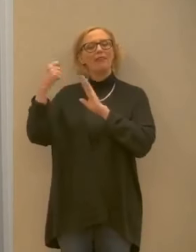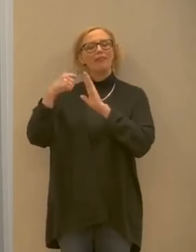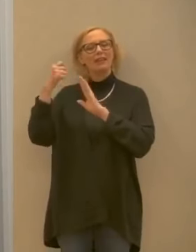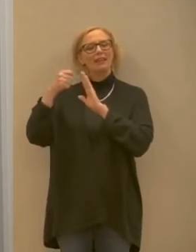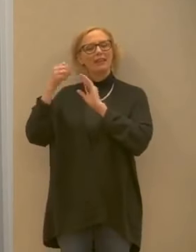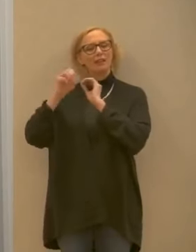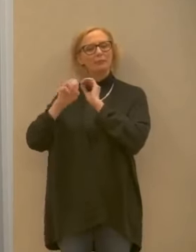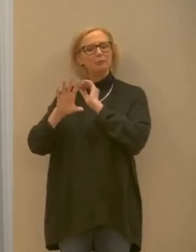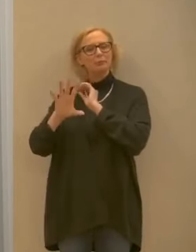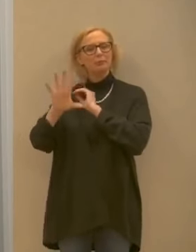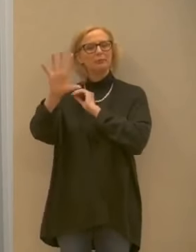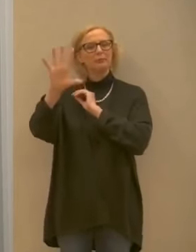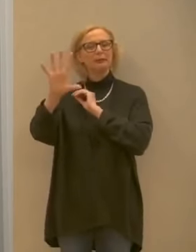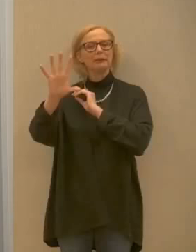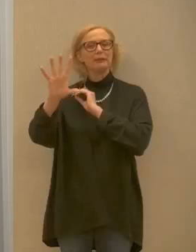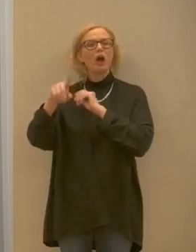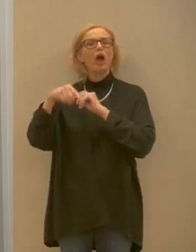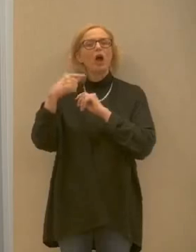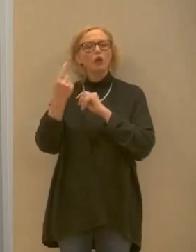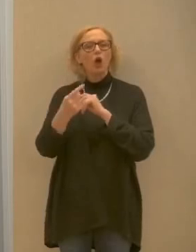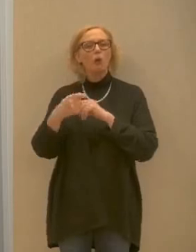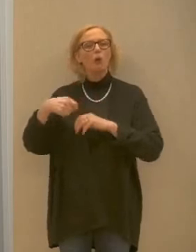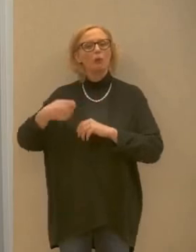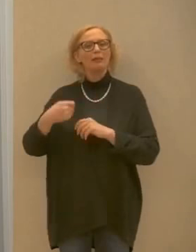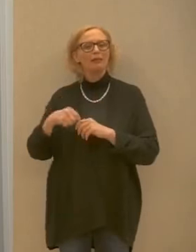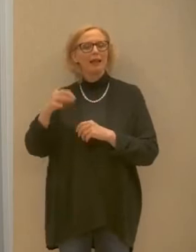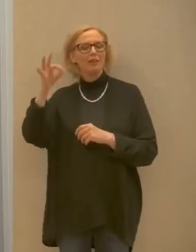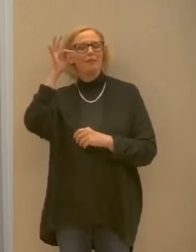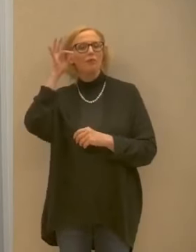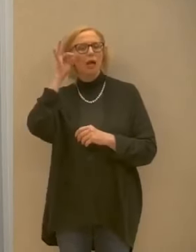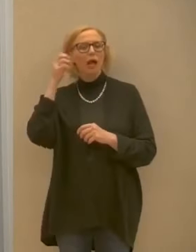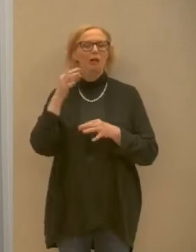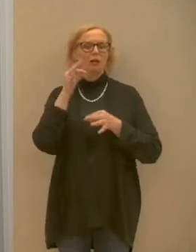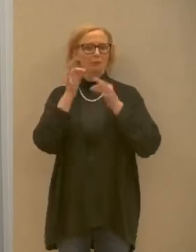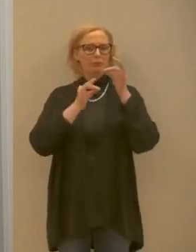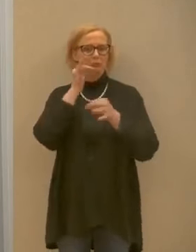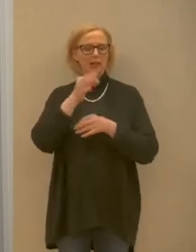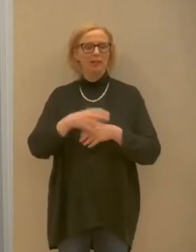spezzone video che poi commenteremo insieme al Presidente Fugati. Vediamolo insieme.